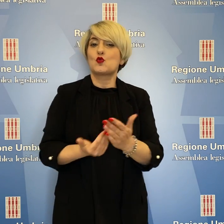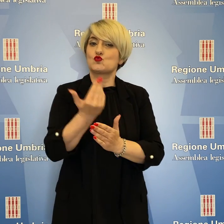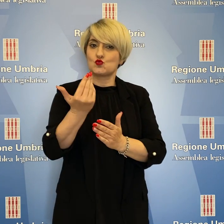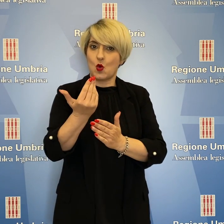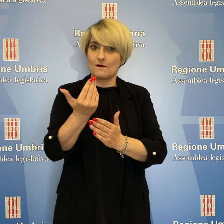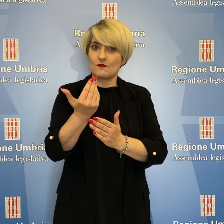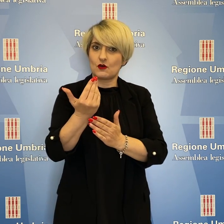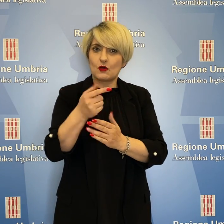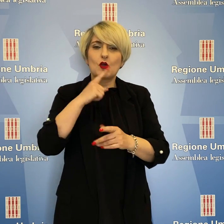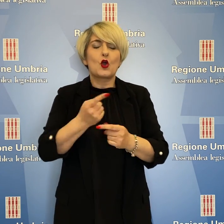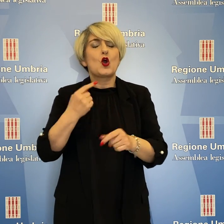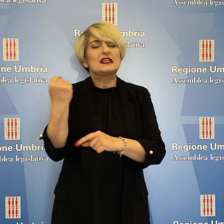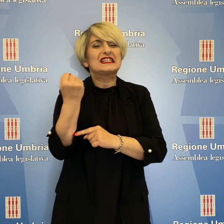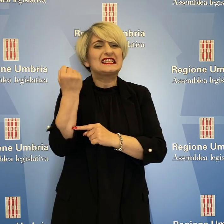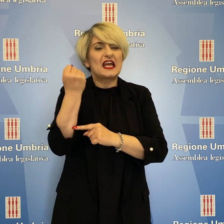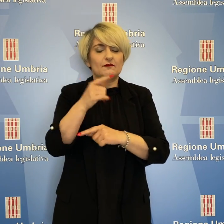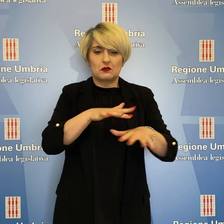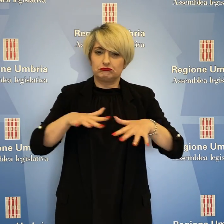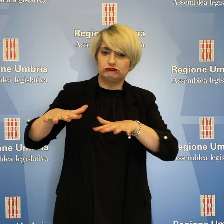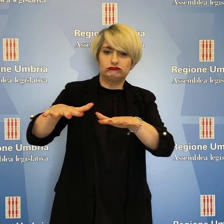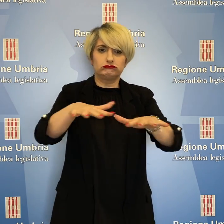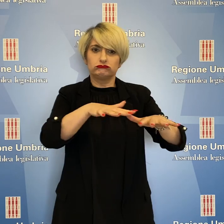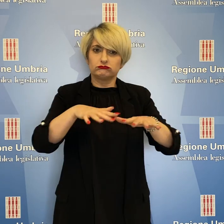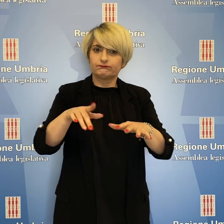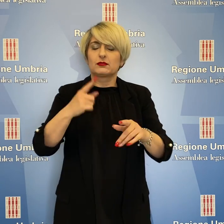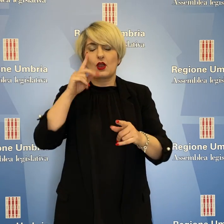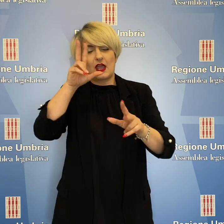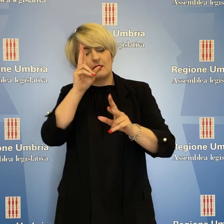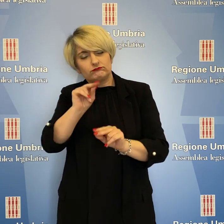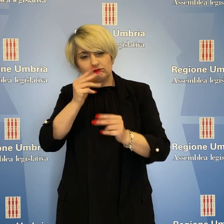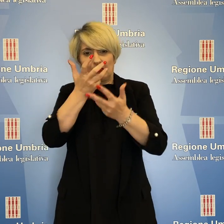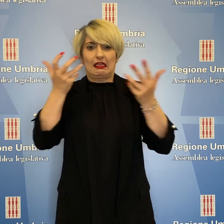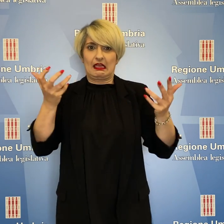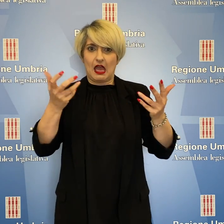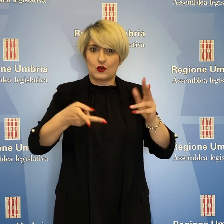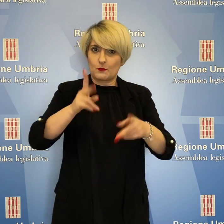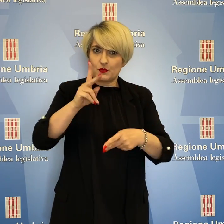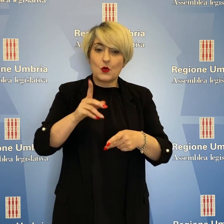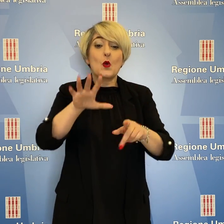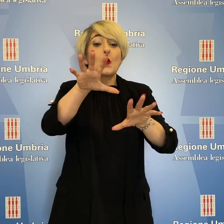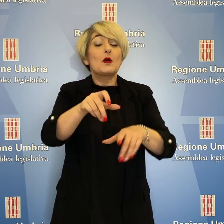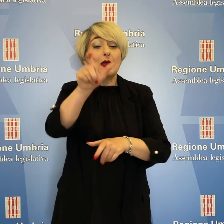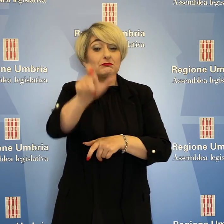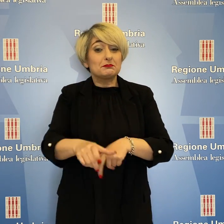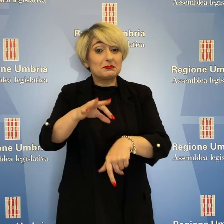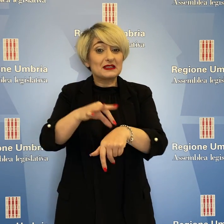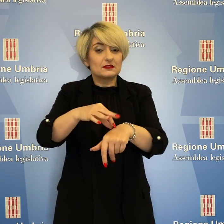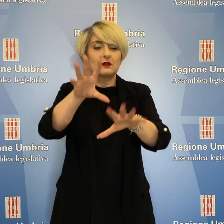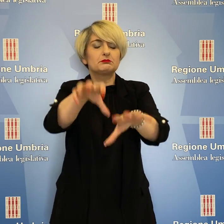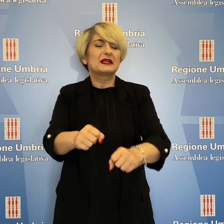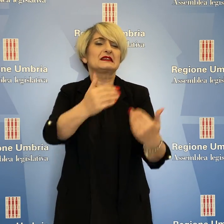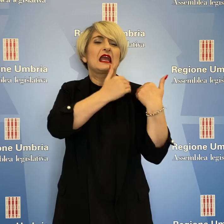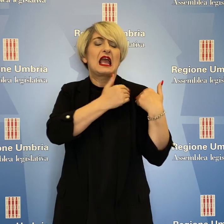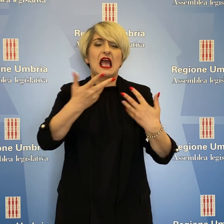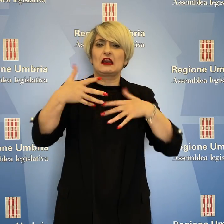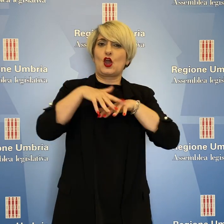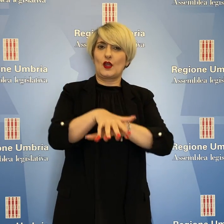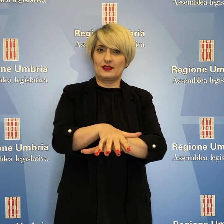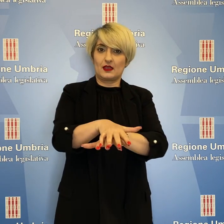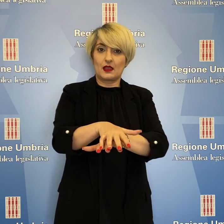con servizi più omogenei e riconoscibili, una presa in carico integrata del paziente, con particolare attenzione agli